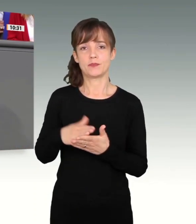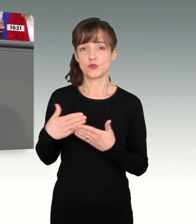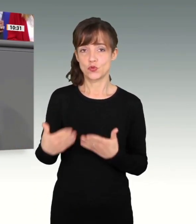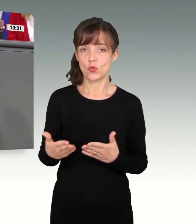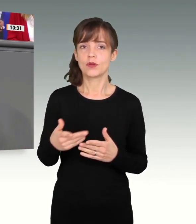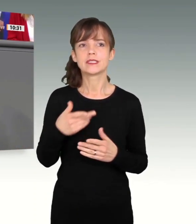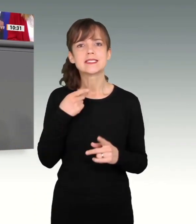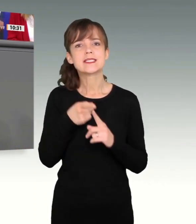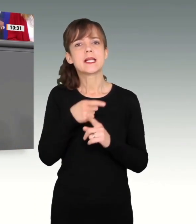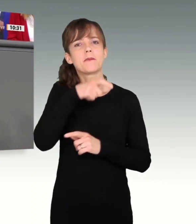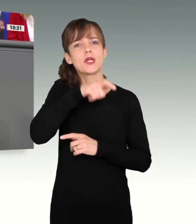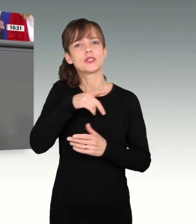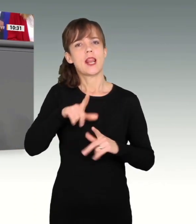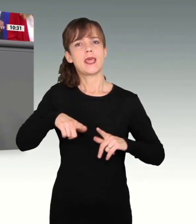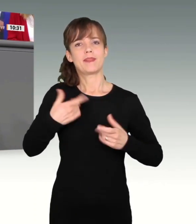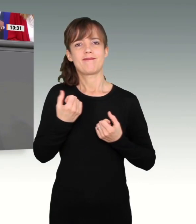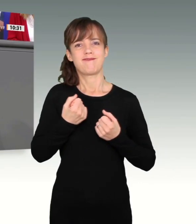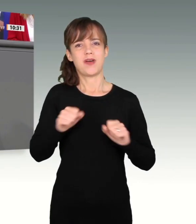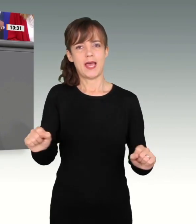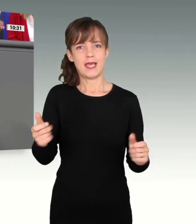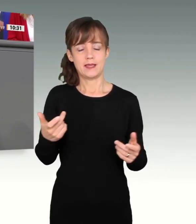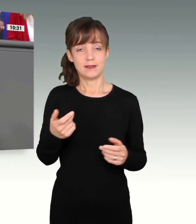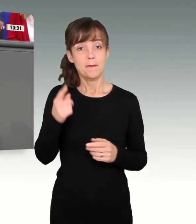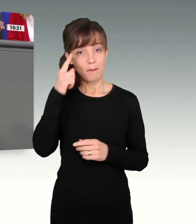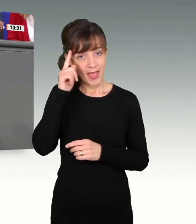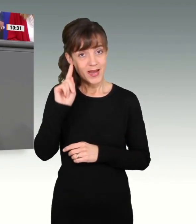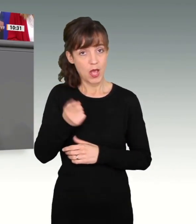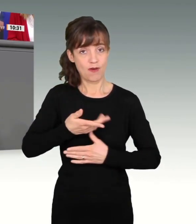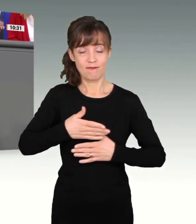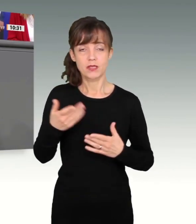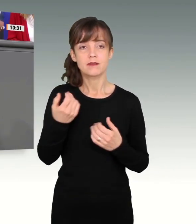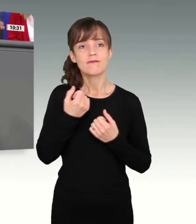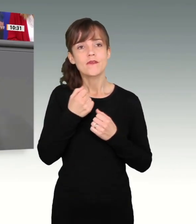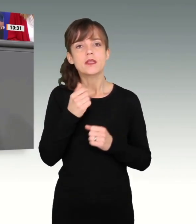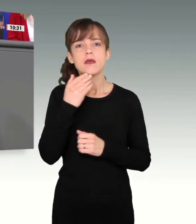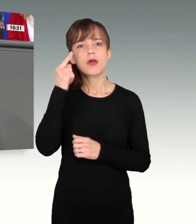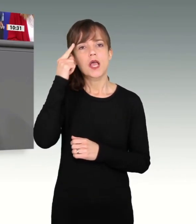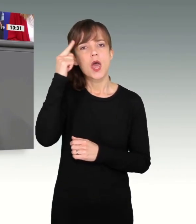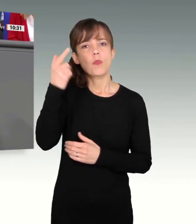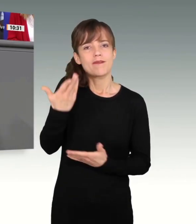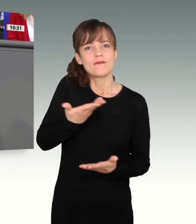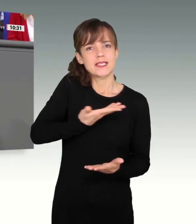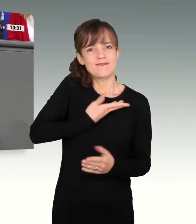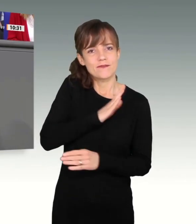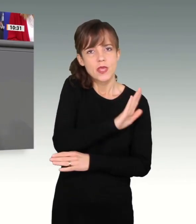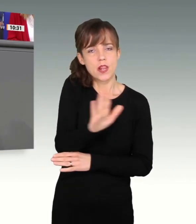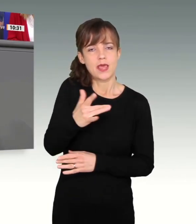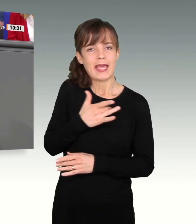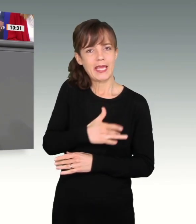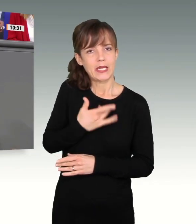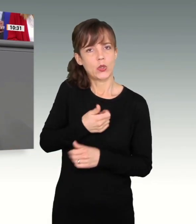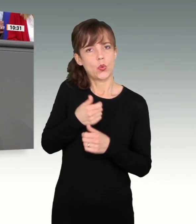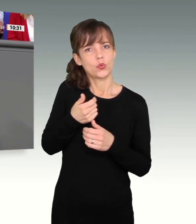Menschen in Freiheit leben. Freiheit meint eben auch, Freiheit zu glauben, was man möchte, eine Religion auszuüben, einer Religion